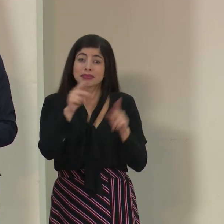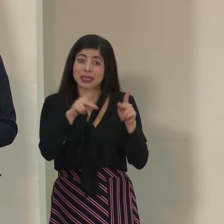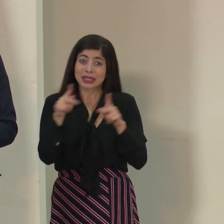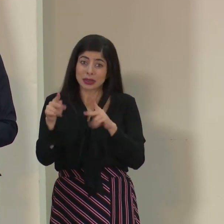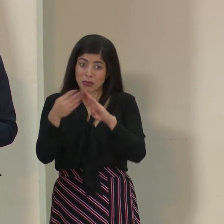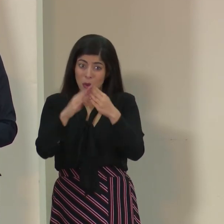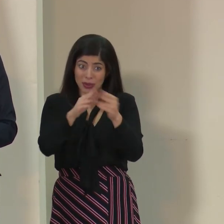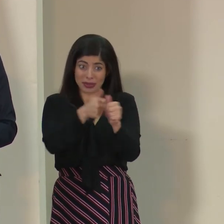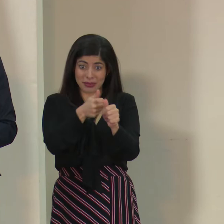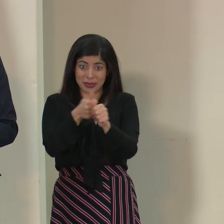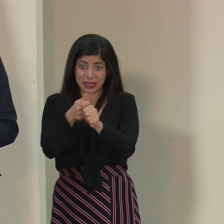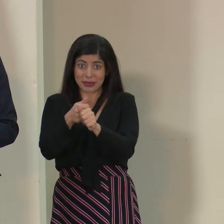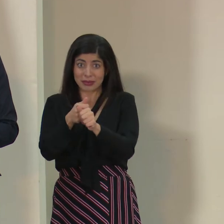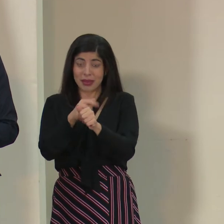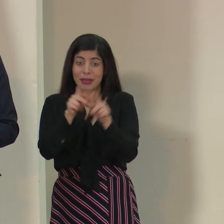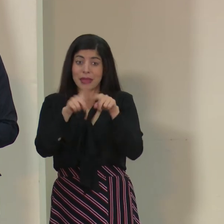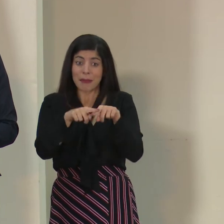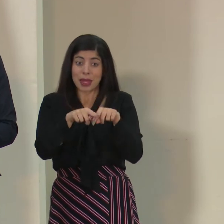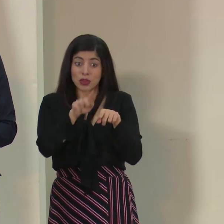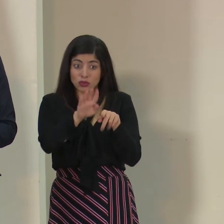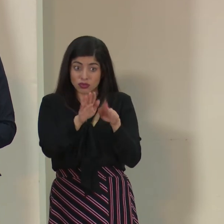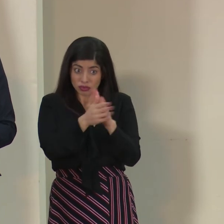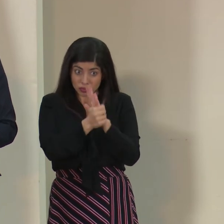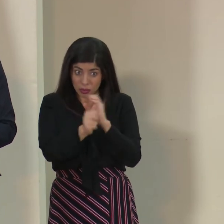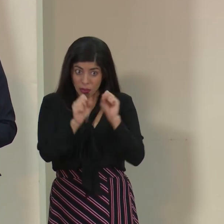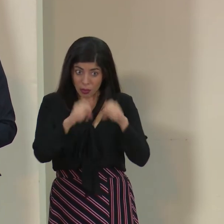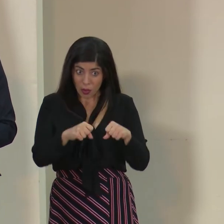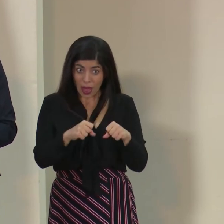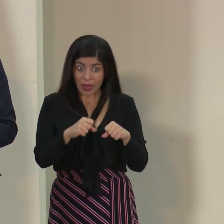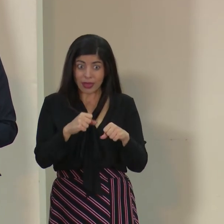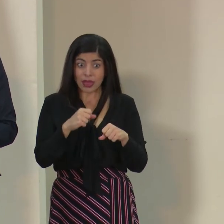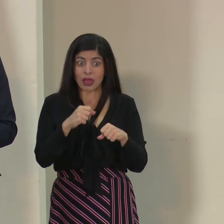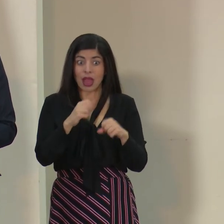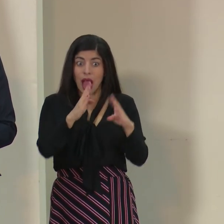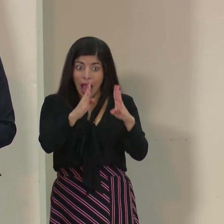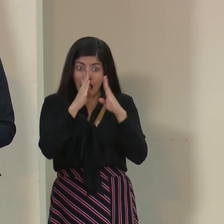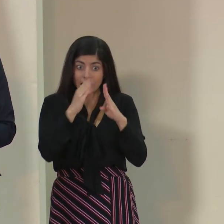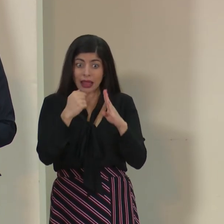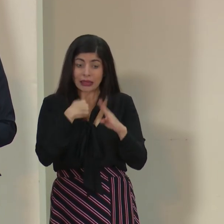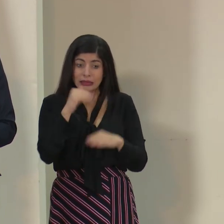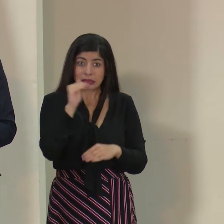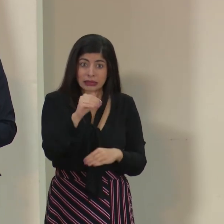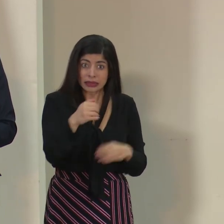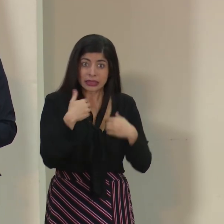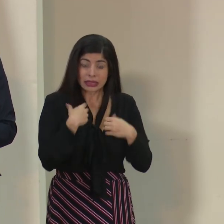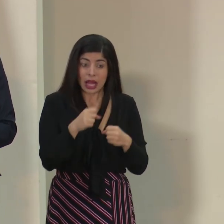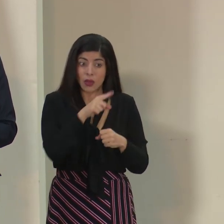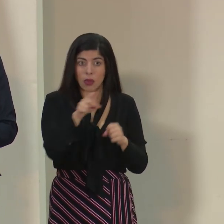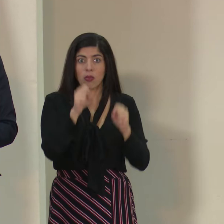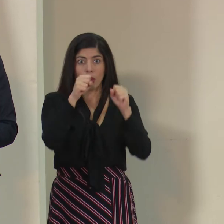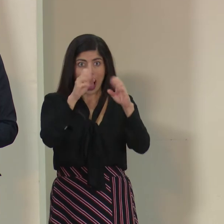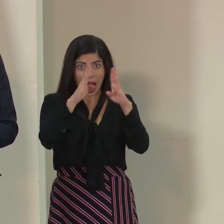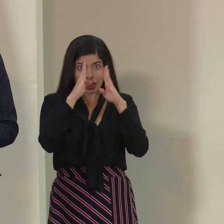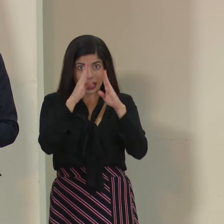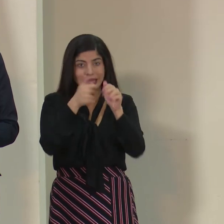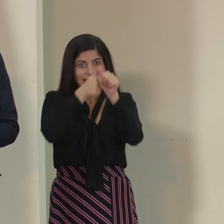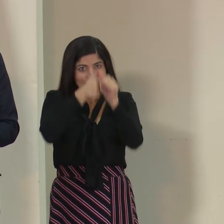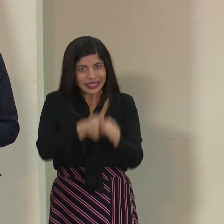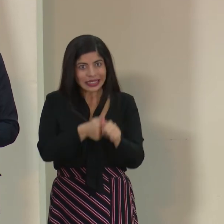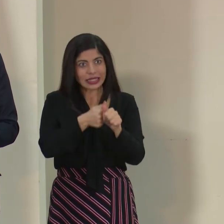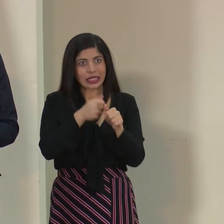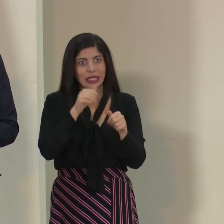de hacer justamente esa atención al llamado que estamos haciendo las autoridades de salud de seguir todas estas medidas.